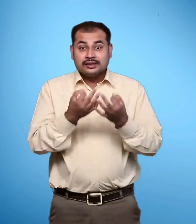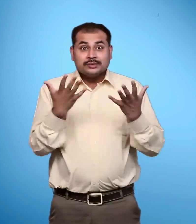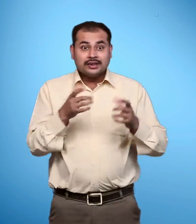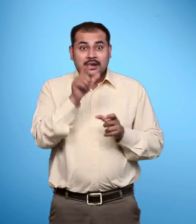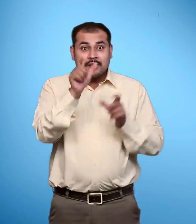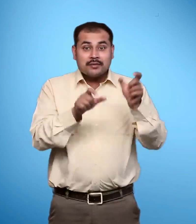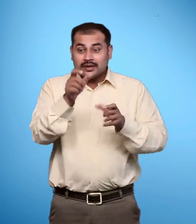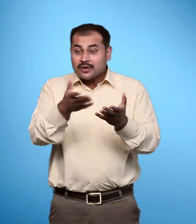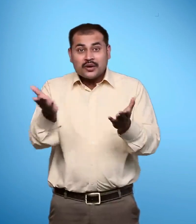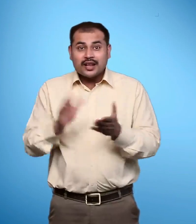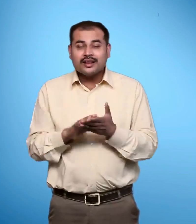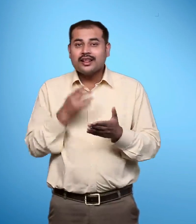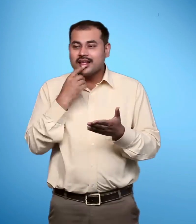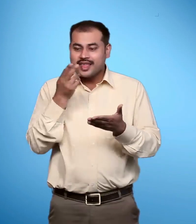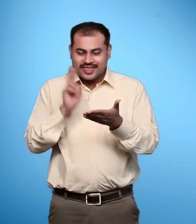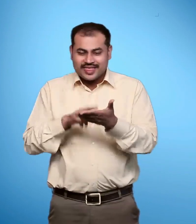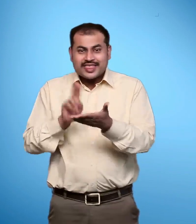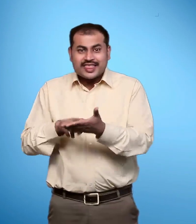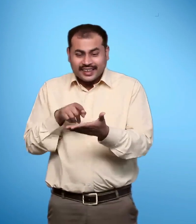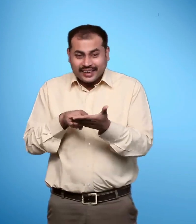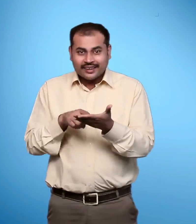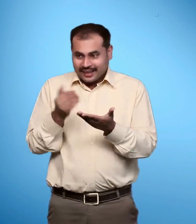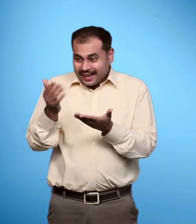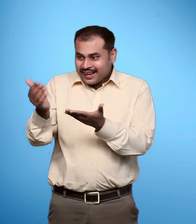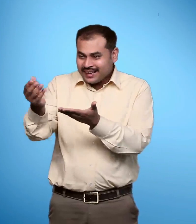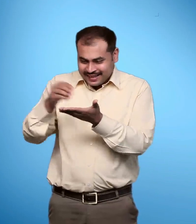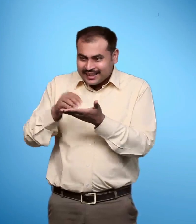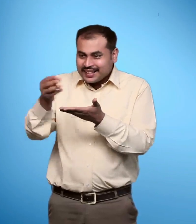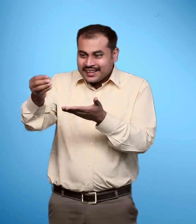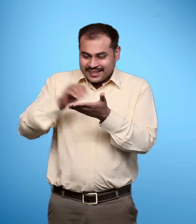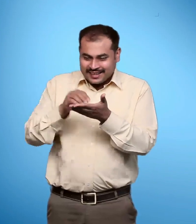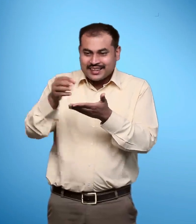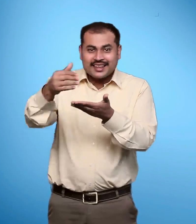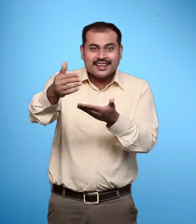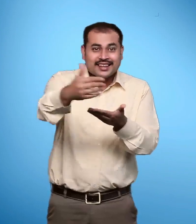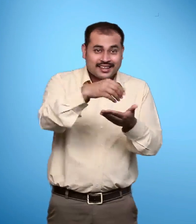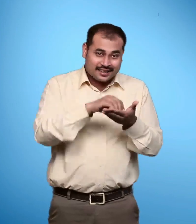खास कर तुम में से उनके पास जो डाक टिक्टें इकठा करने का शौक रखते है